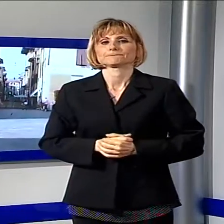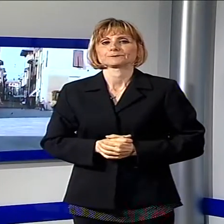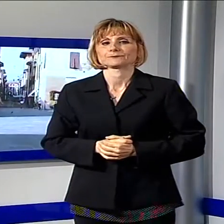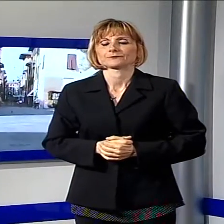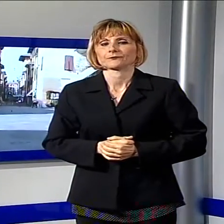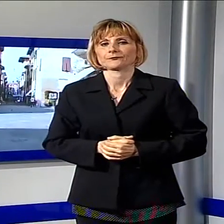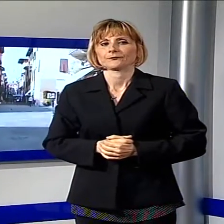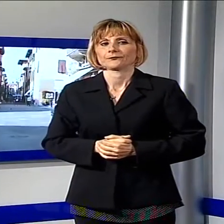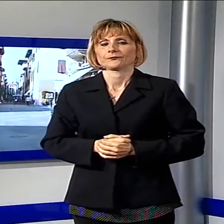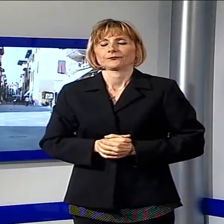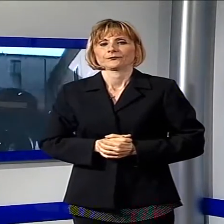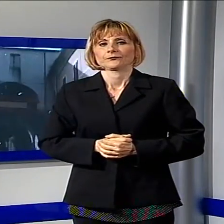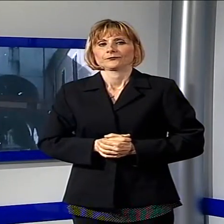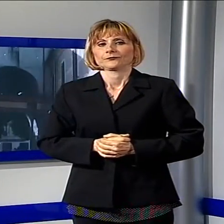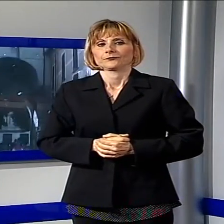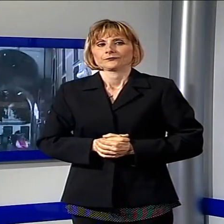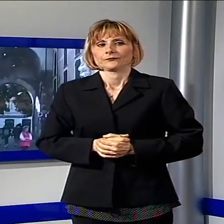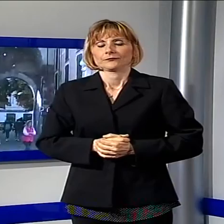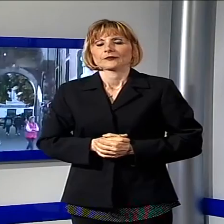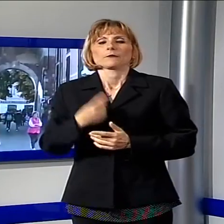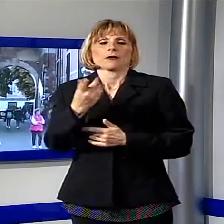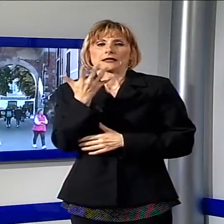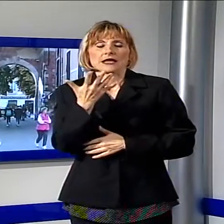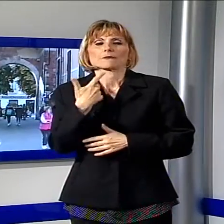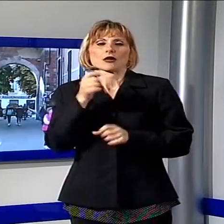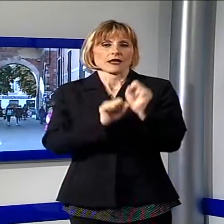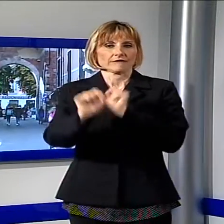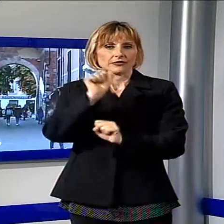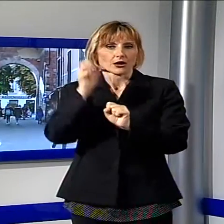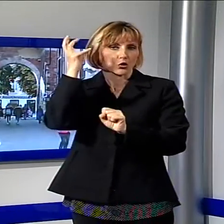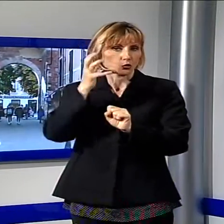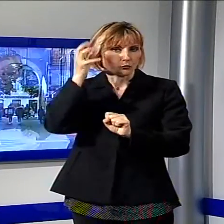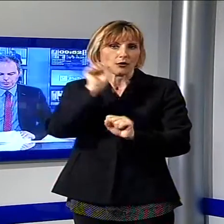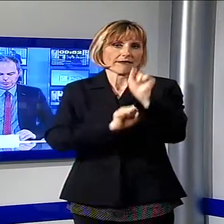ZTL per lo smog, per il rumore.